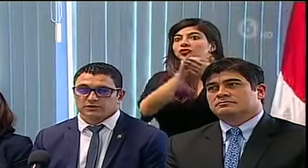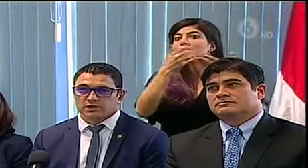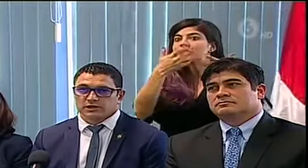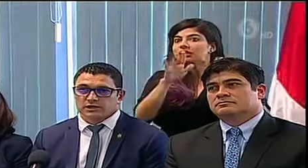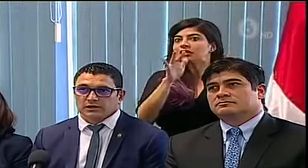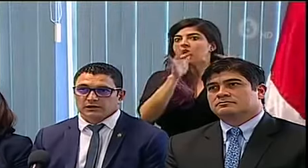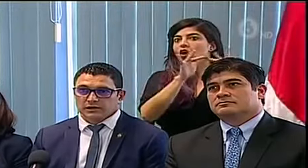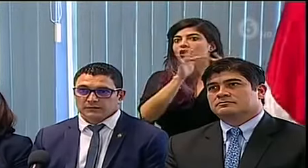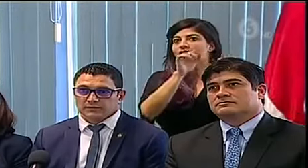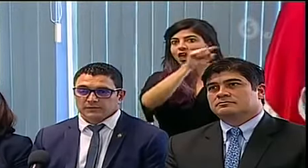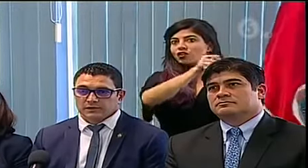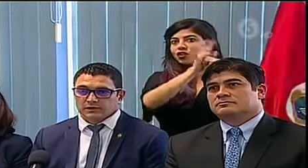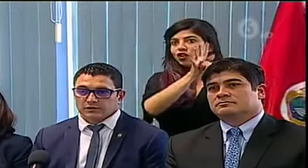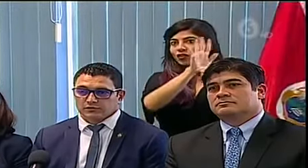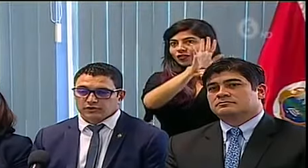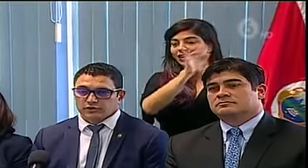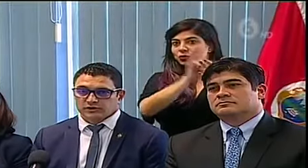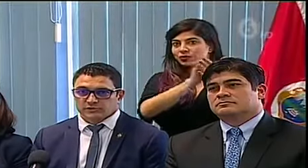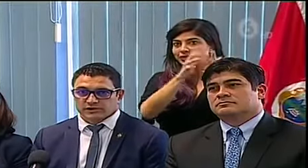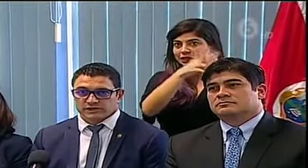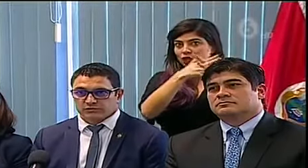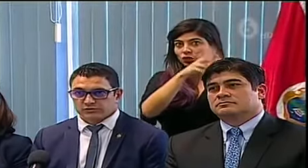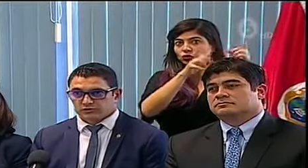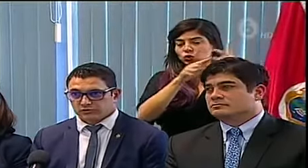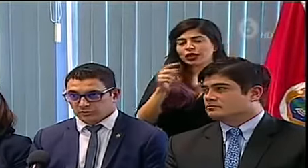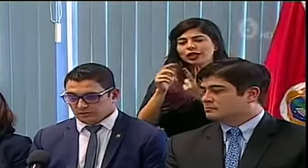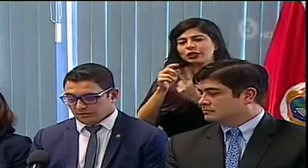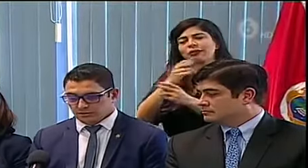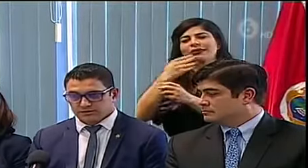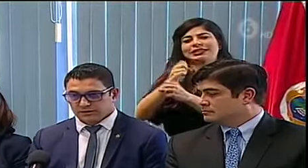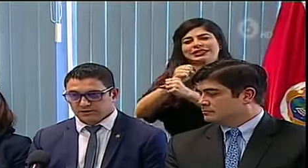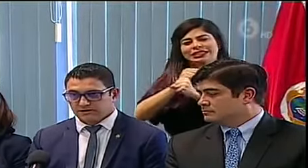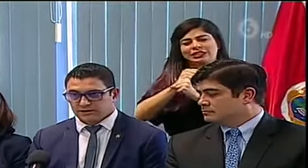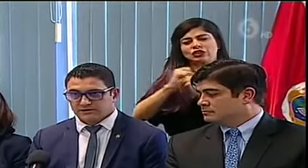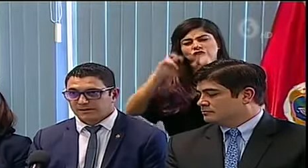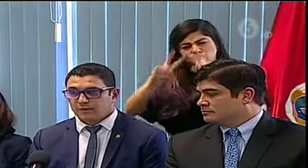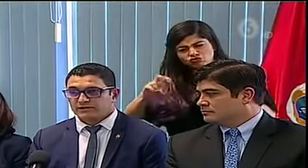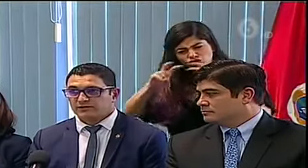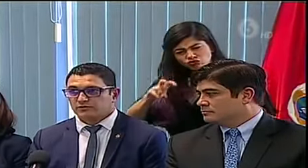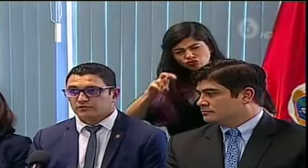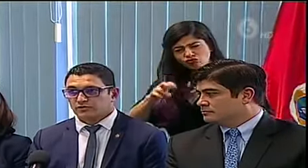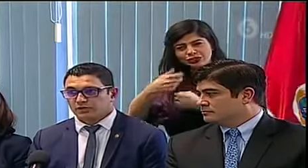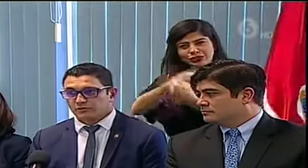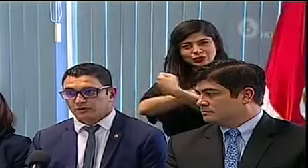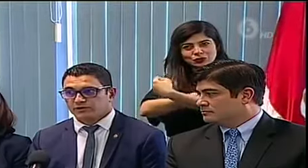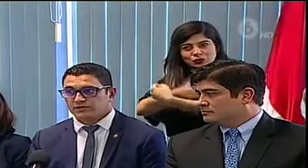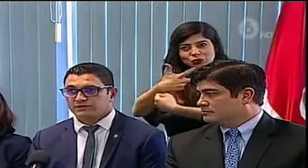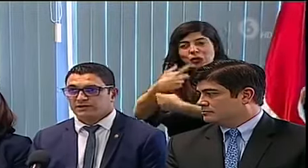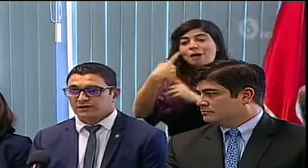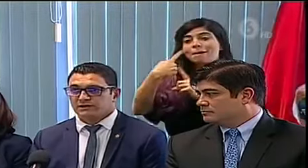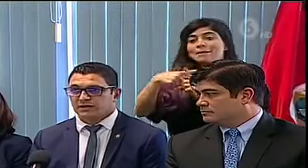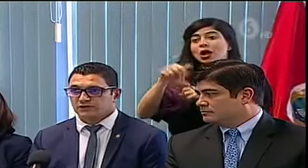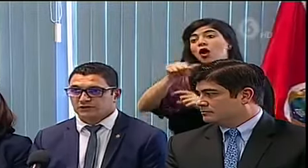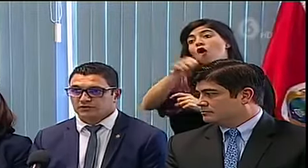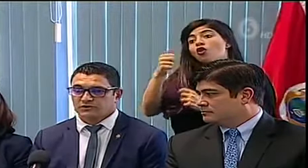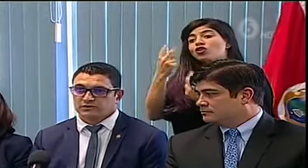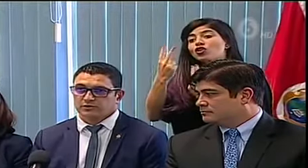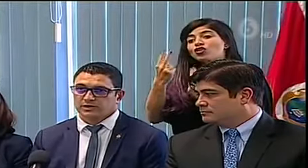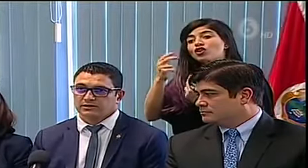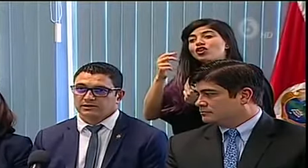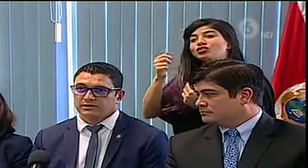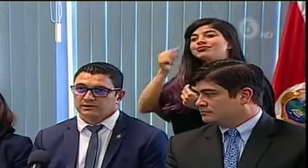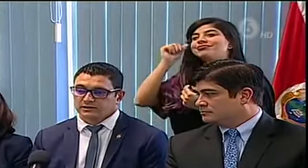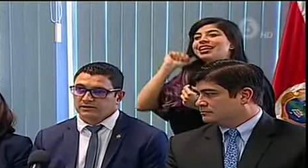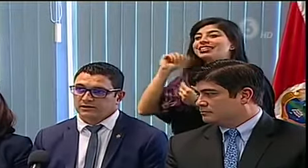Estados Unidos, y todos se procesaron, esta muestra junto con las dos muestras que ya anunciamos